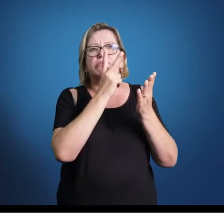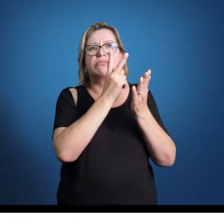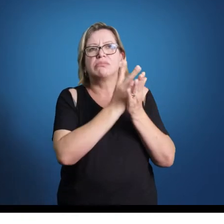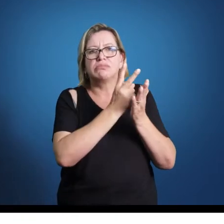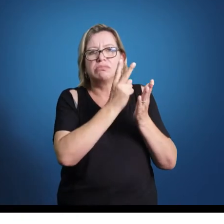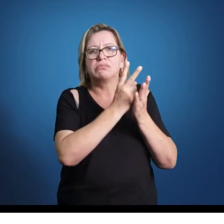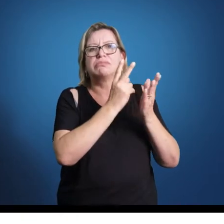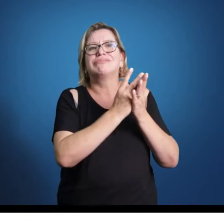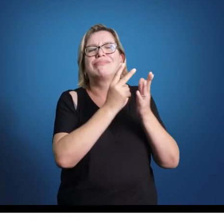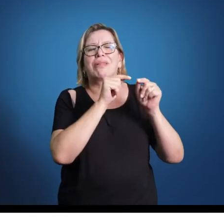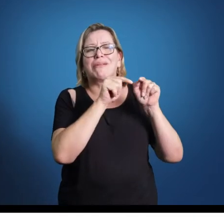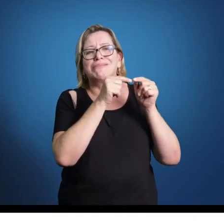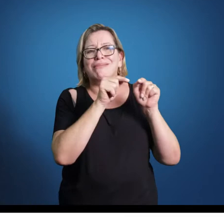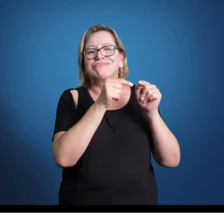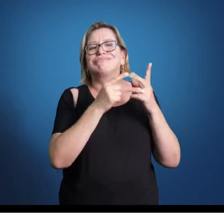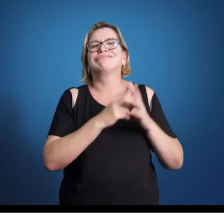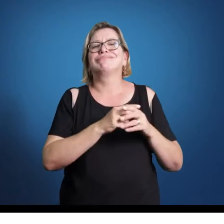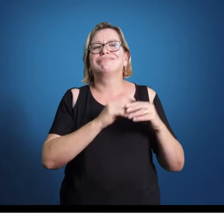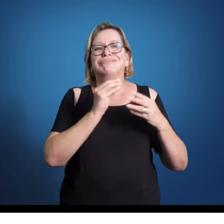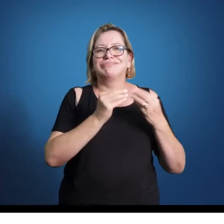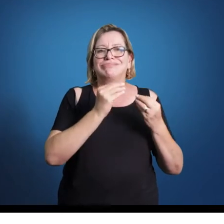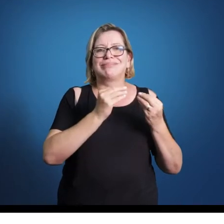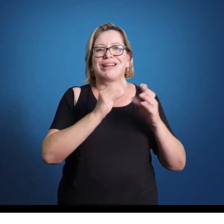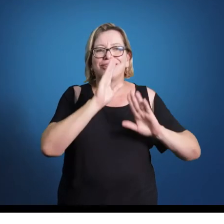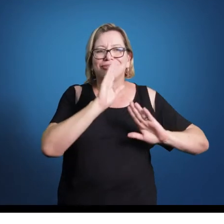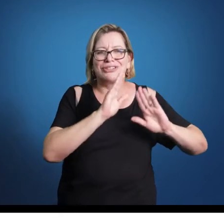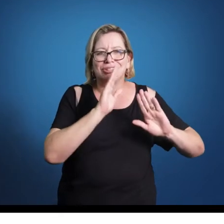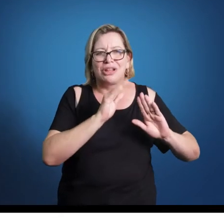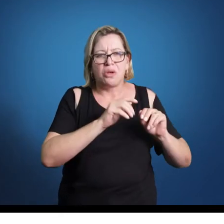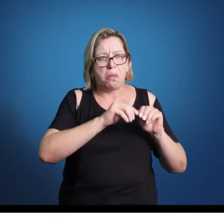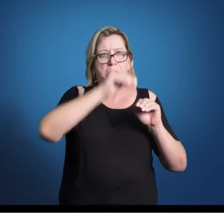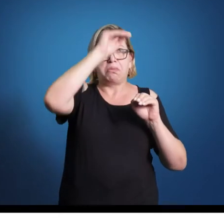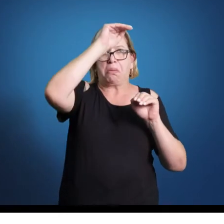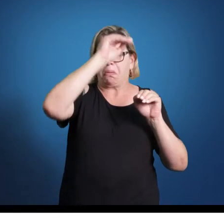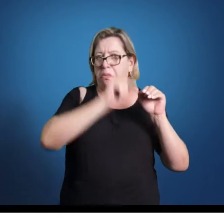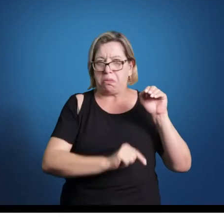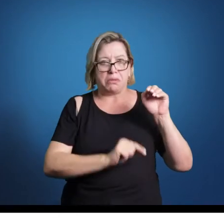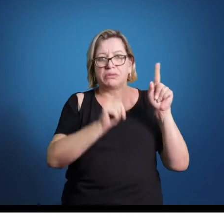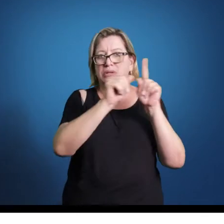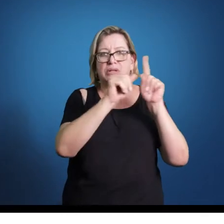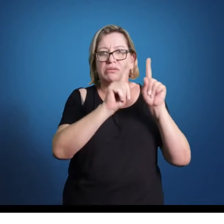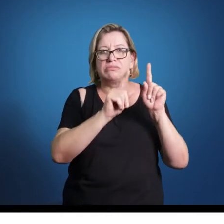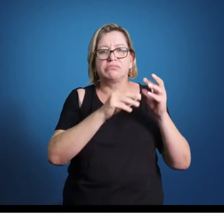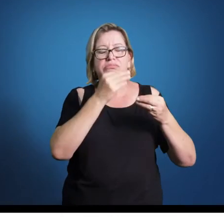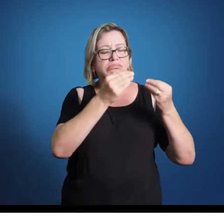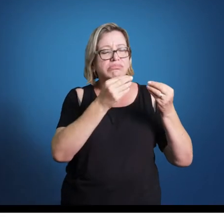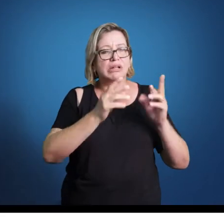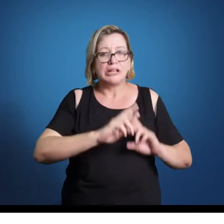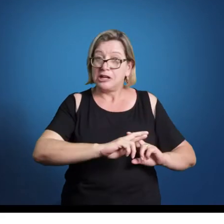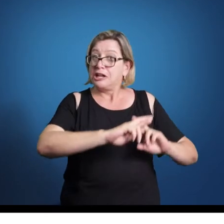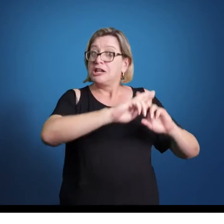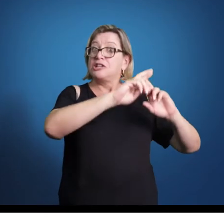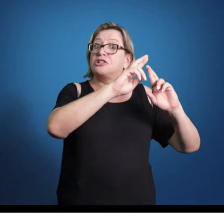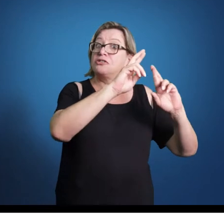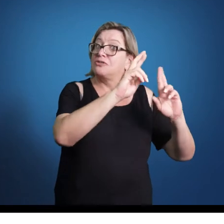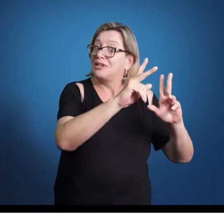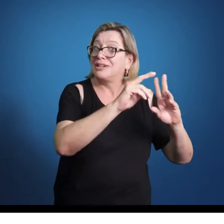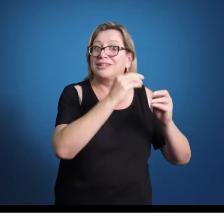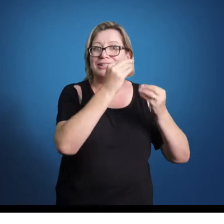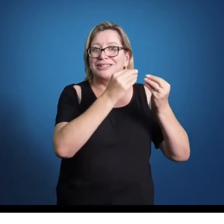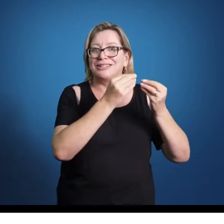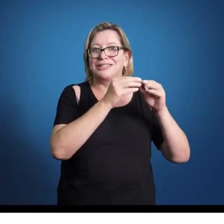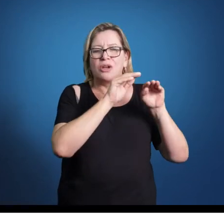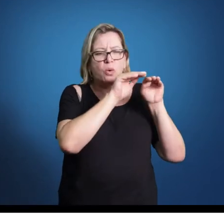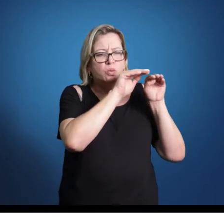E vai aquele negócio, raramente vai muito para cima, ou muito para baixo, ou para do nada. A música barroca tem essa coisa da continuidade, do